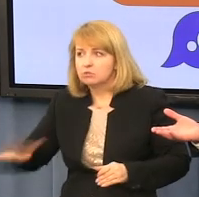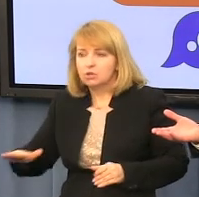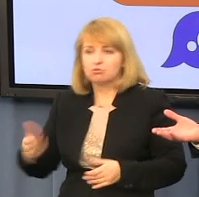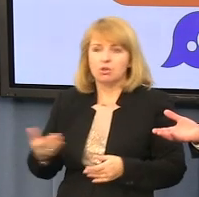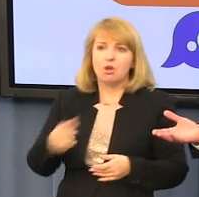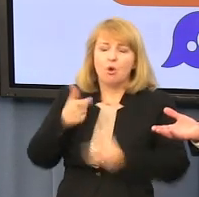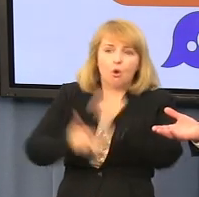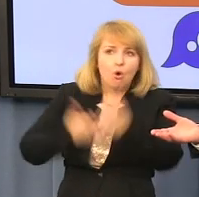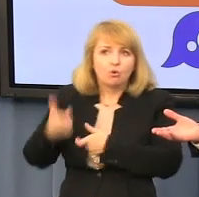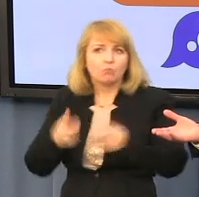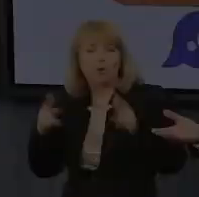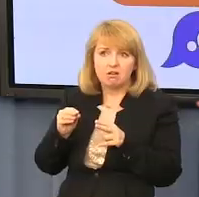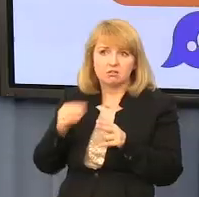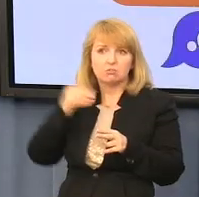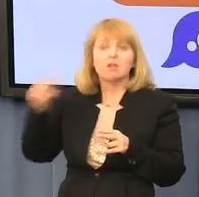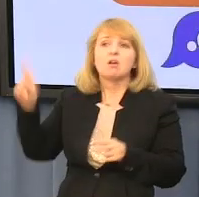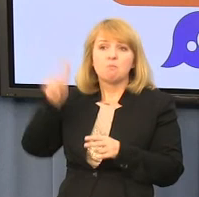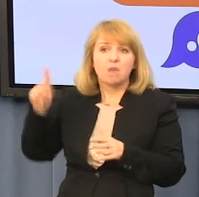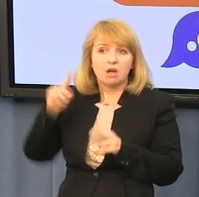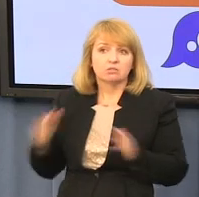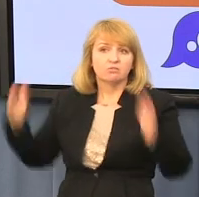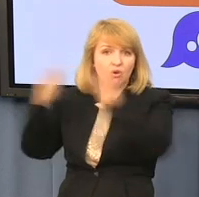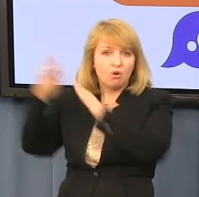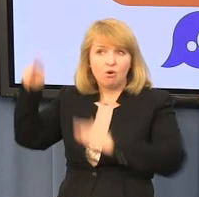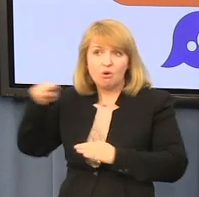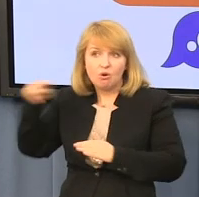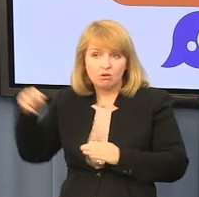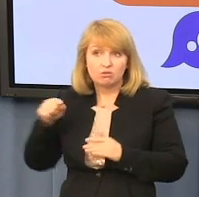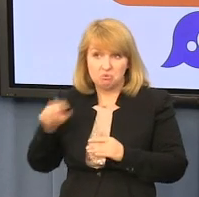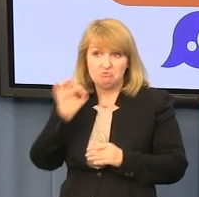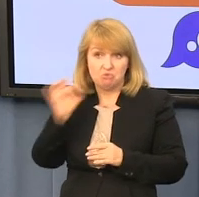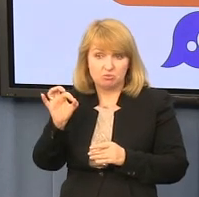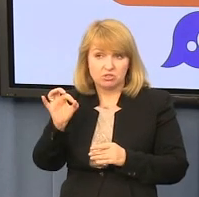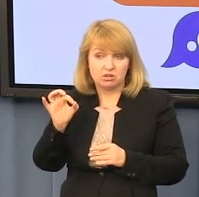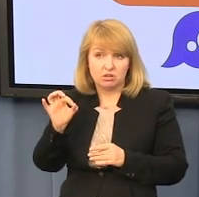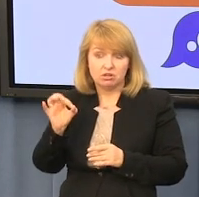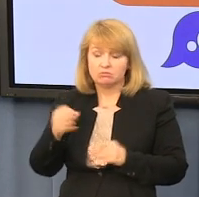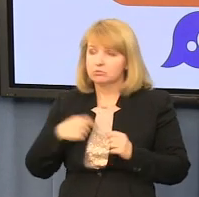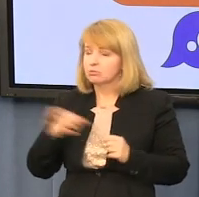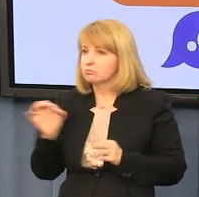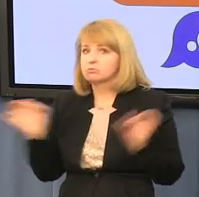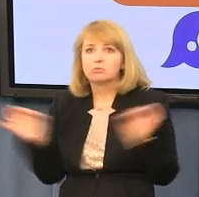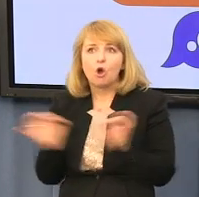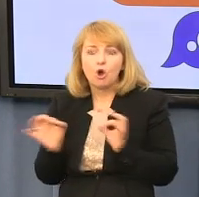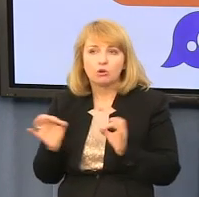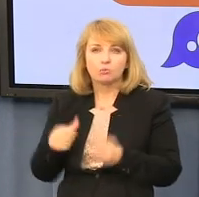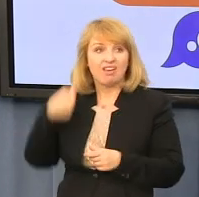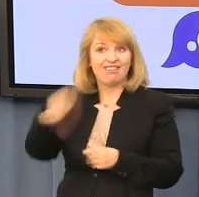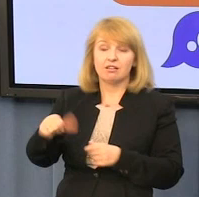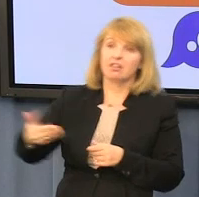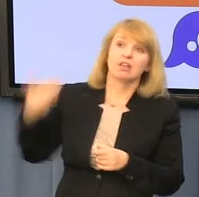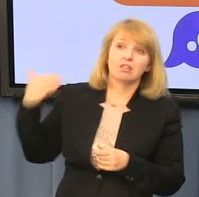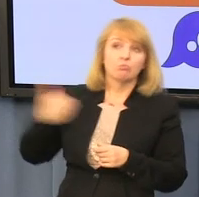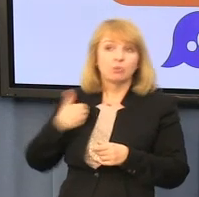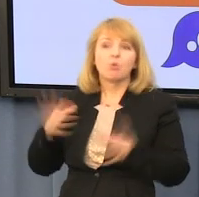honorowanie umowy międzynarodowej, jaką jest Konkordat. Żeby całej sprawie dodać, że tak powiem, tragicznego wymiaru, właśnie tydzień temu został zatrzymany